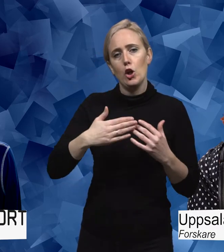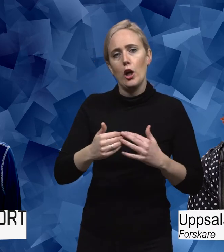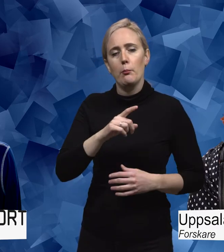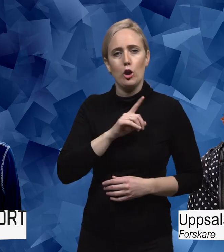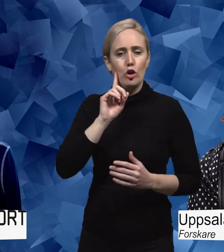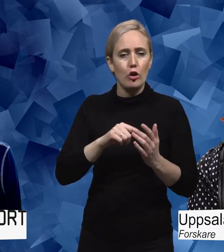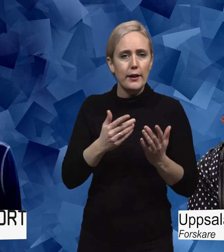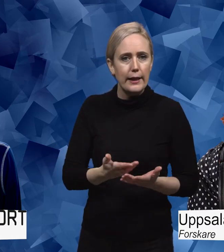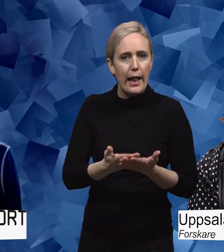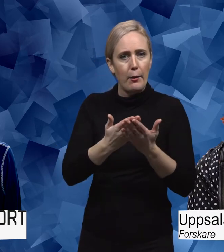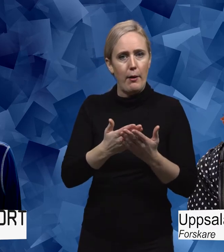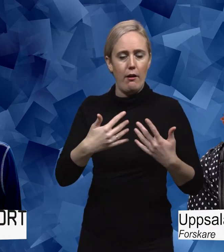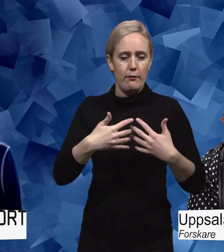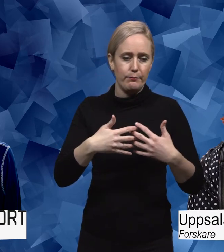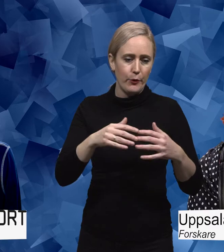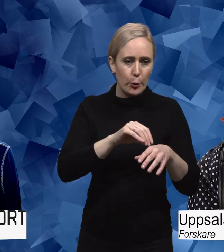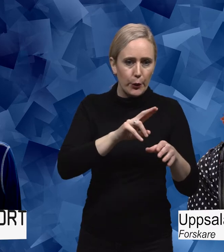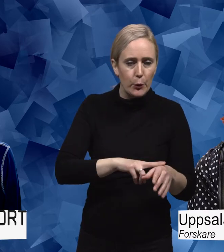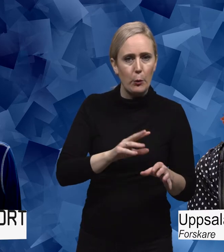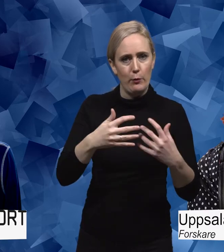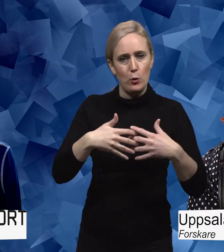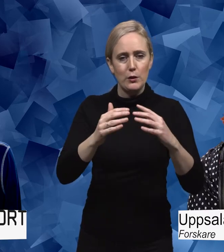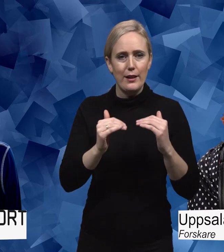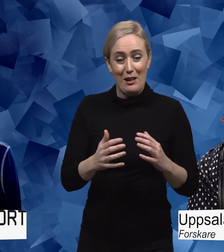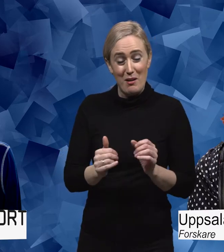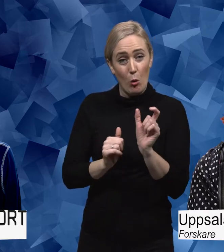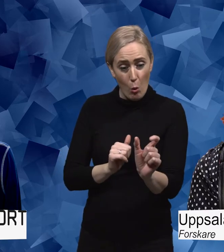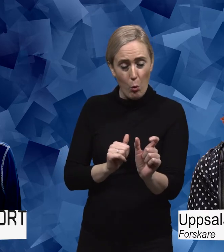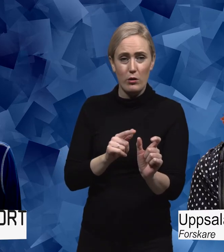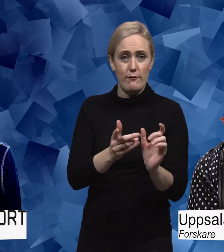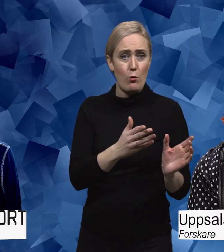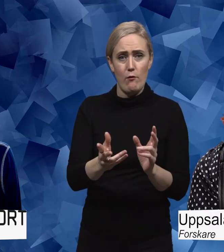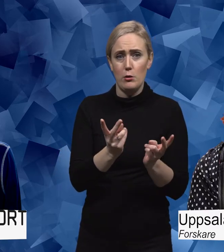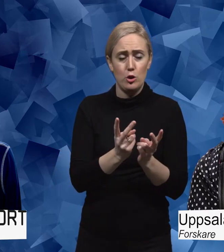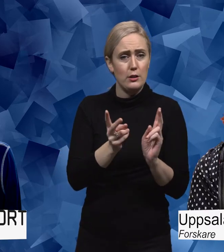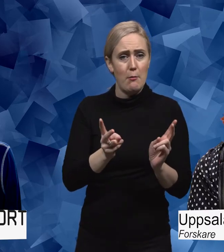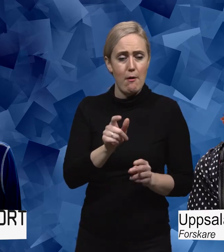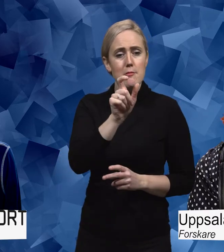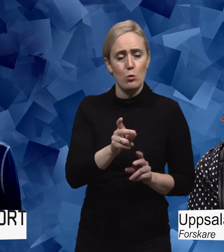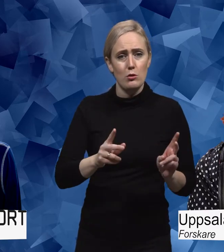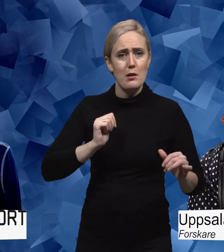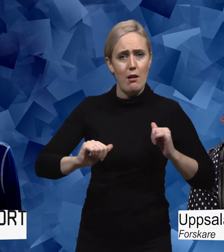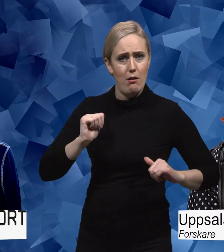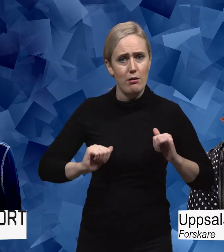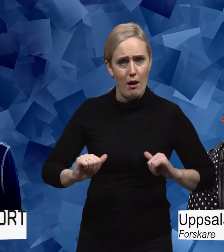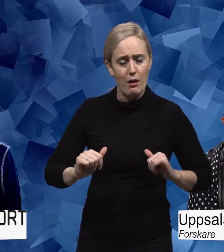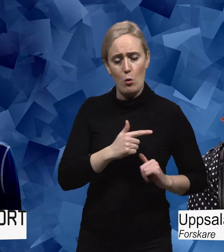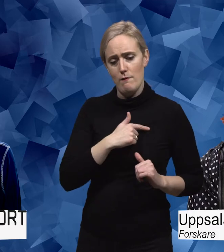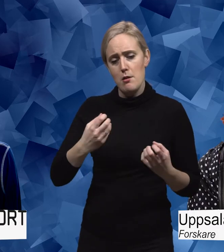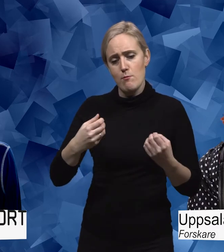att hjälpa på sjukdom och funktionsnedsättning. Men ordet betyder ju fortfarande den som lider och vi formas ju i väldigt hög grad, vårt